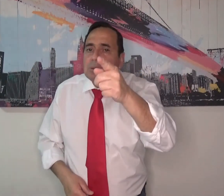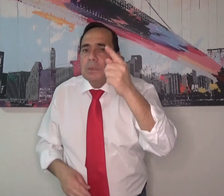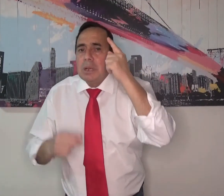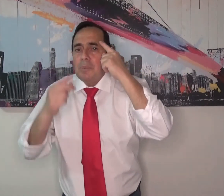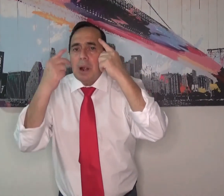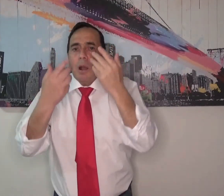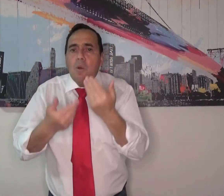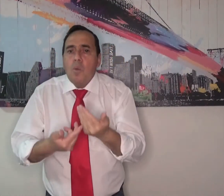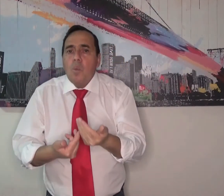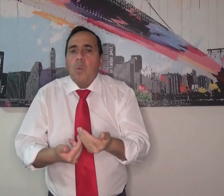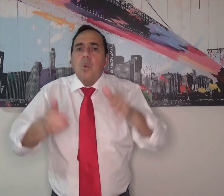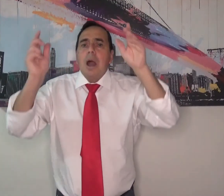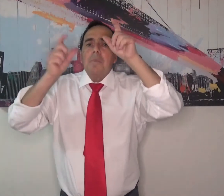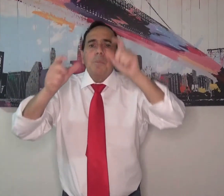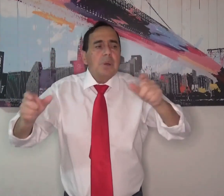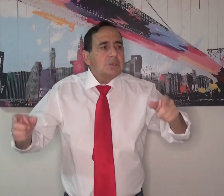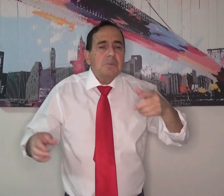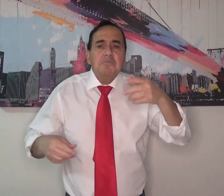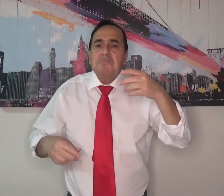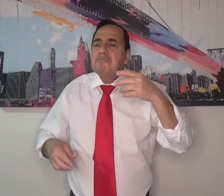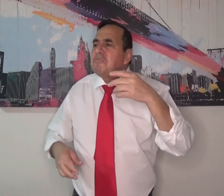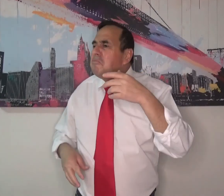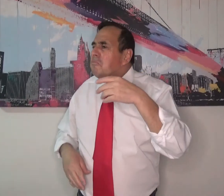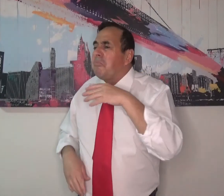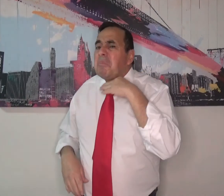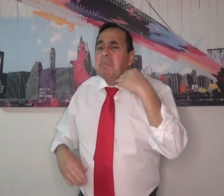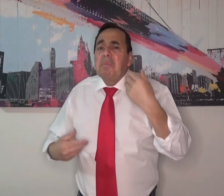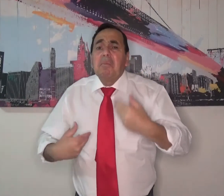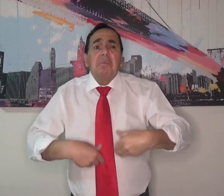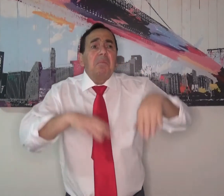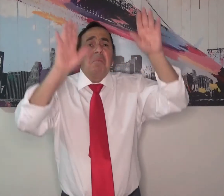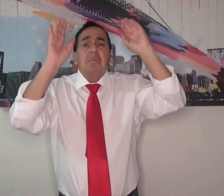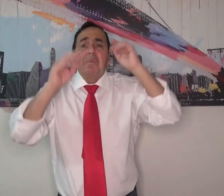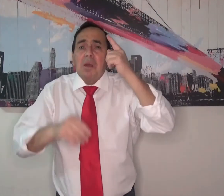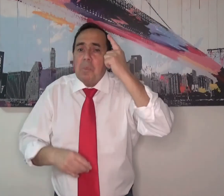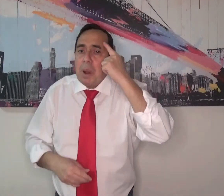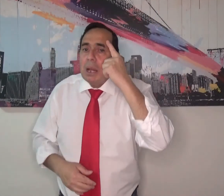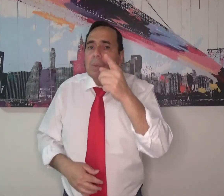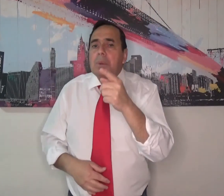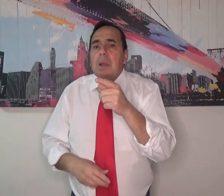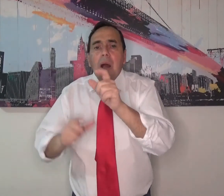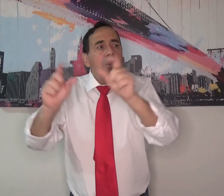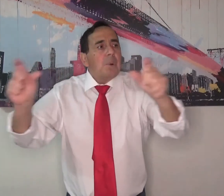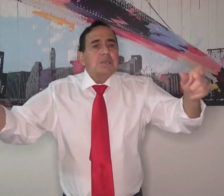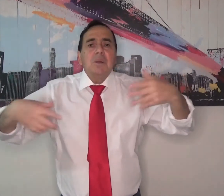vivos y van a saber todo lo que pasó acá en este mundo que no sabían antes.